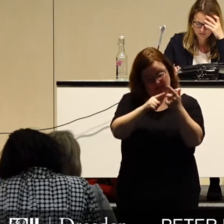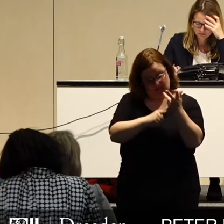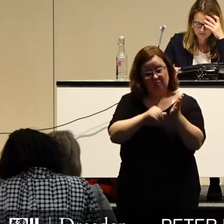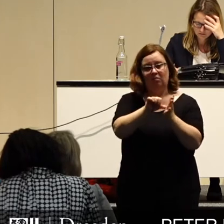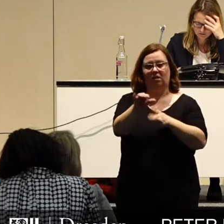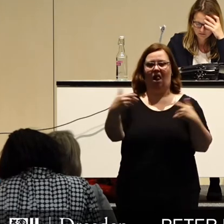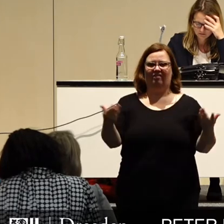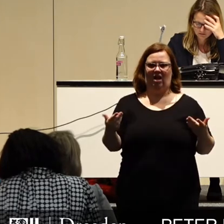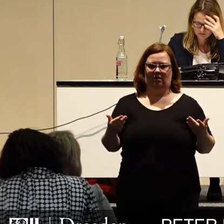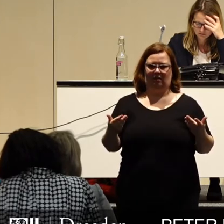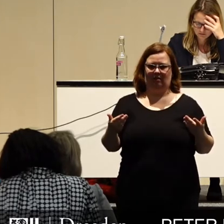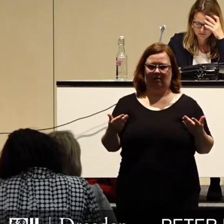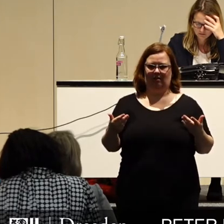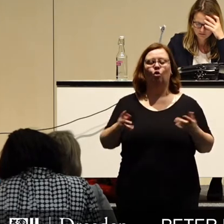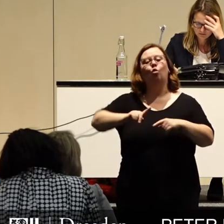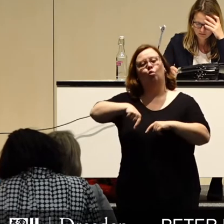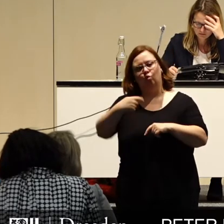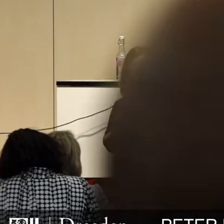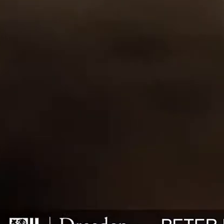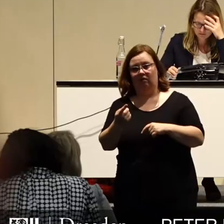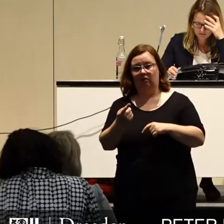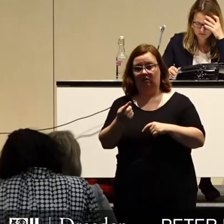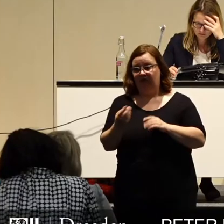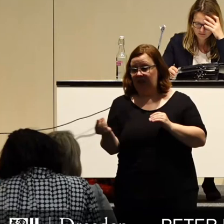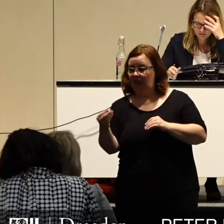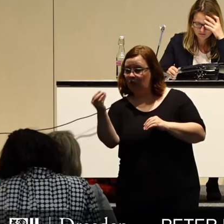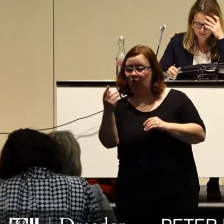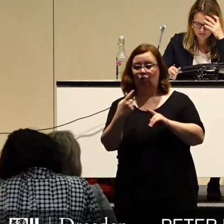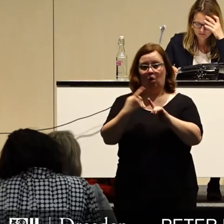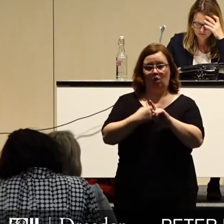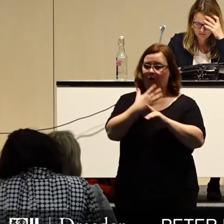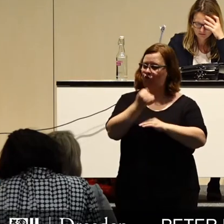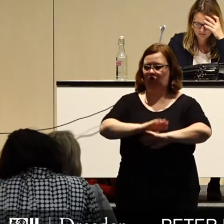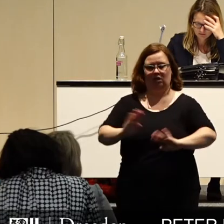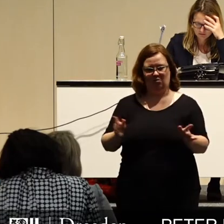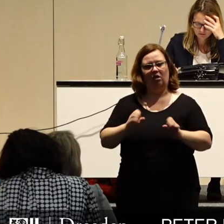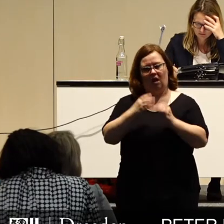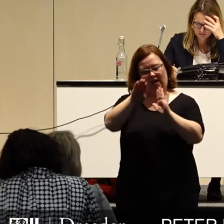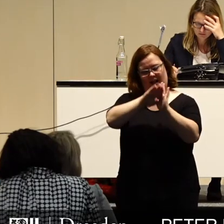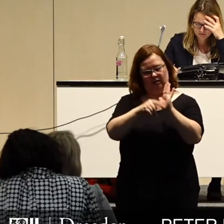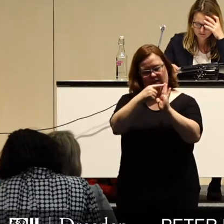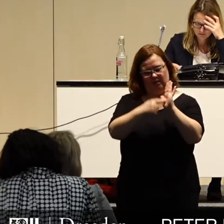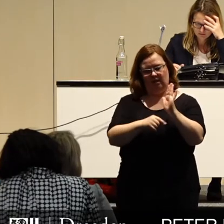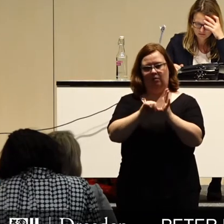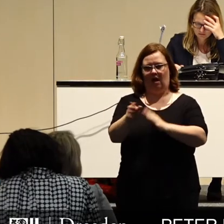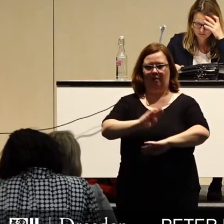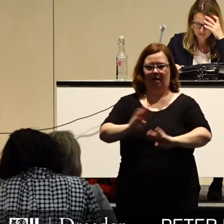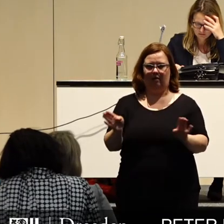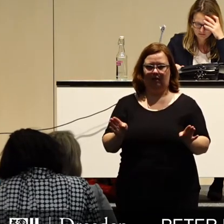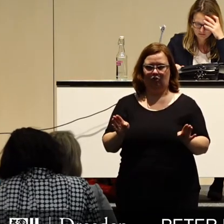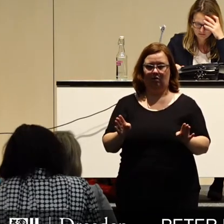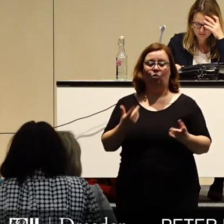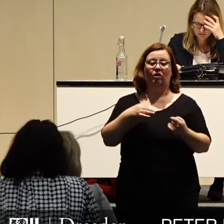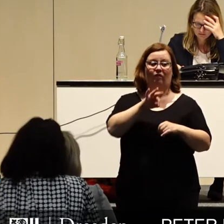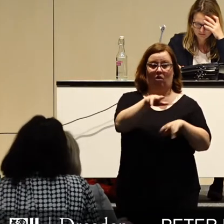eingesetzt werden und davon dürfen dann keine Abweichungen oder Sonderwünsche mehr zugelassen werden. Das gilt im Übrigen für die